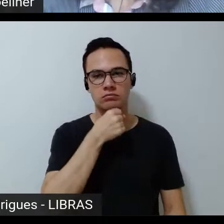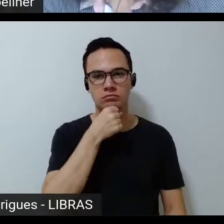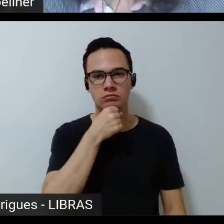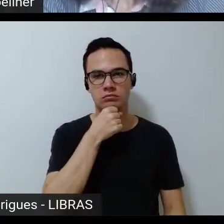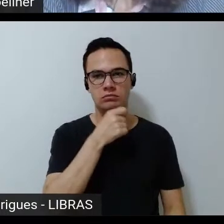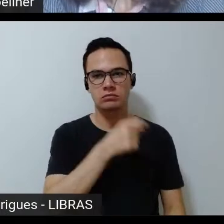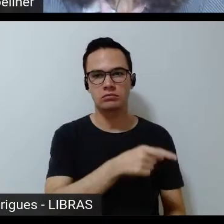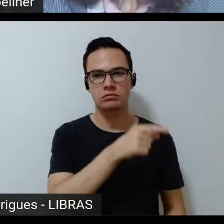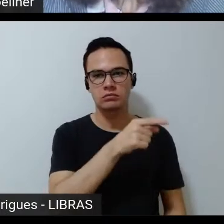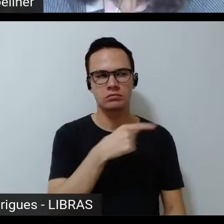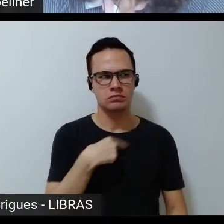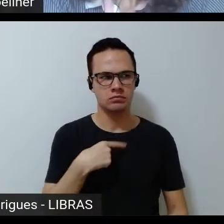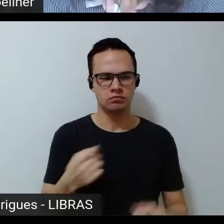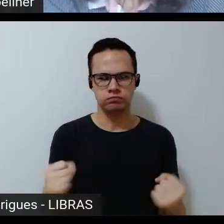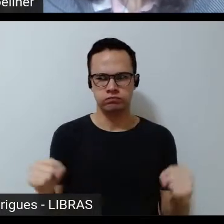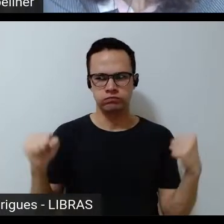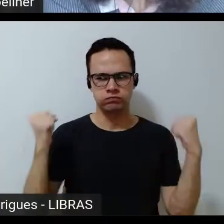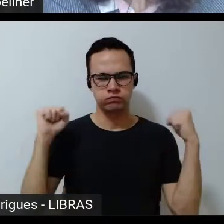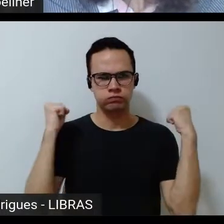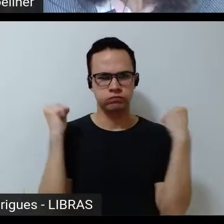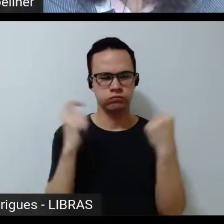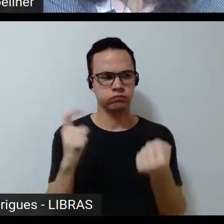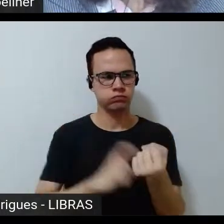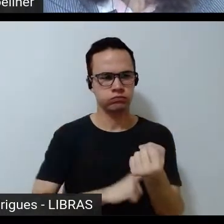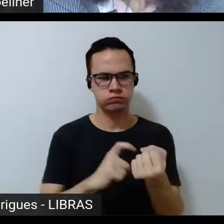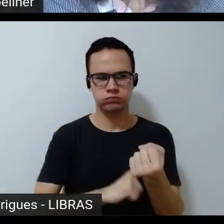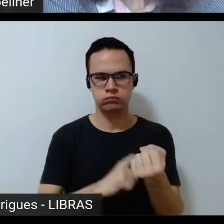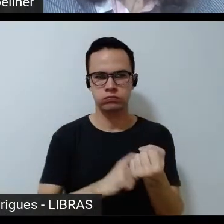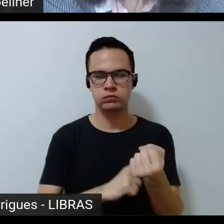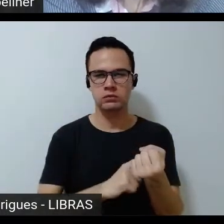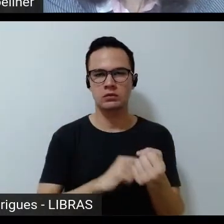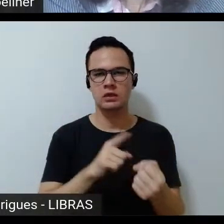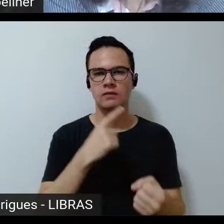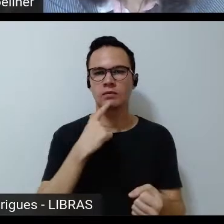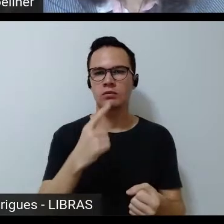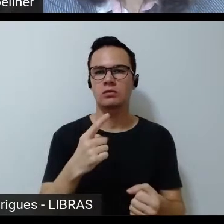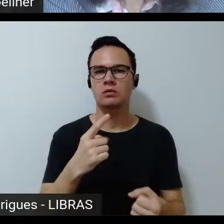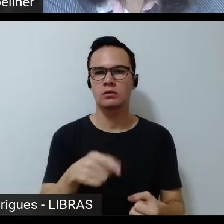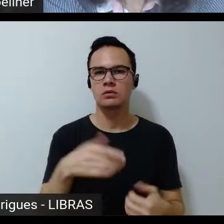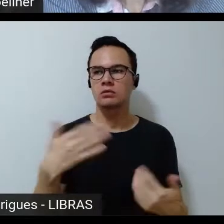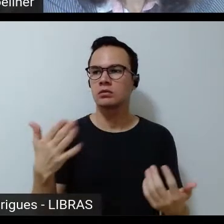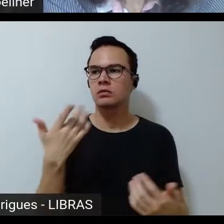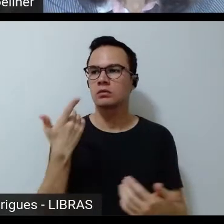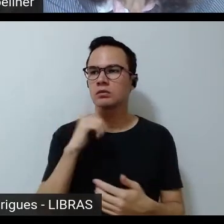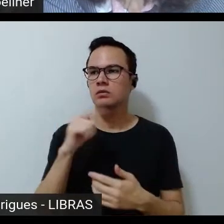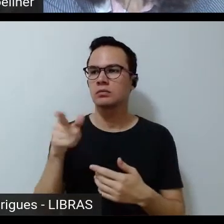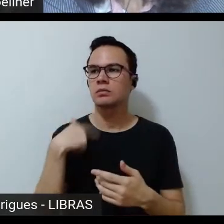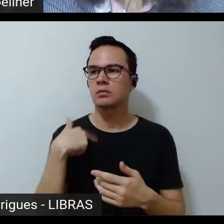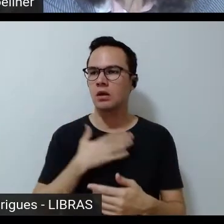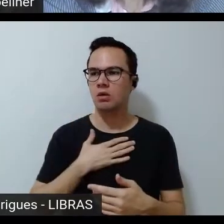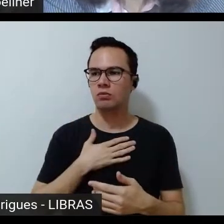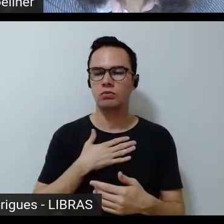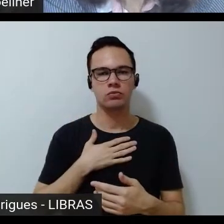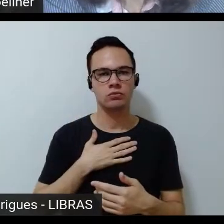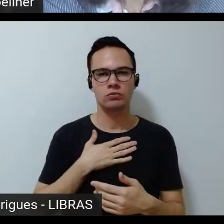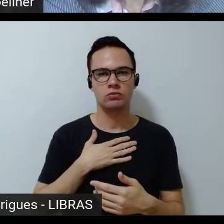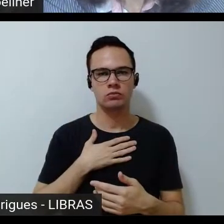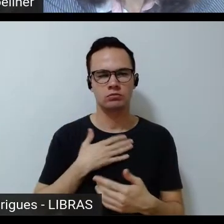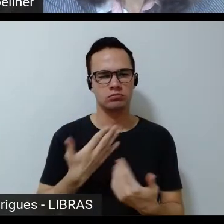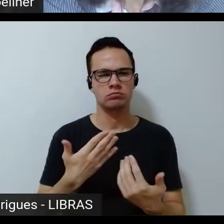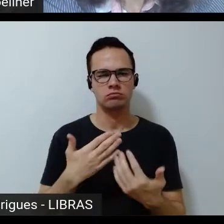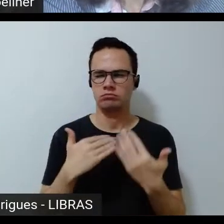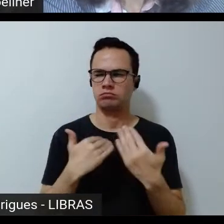absolutamente enfurecido e ele me recebe falando assim cadê o resultado do meu teste eu falei